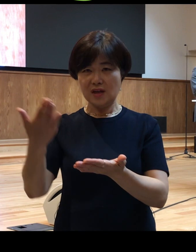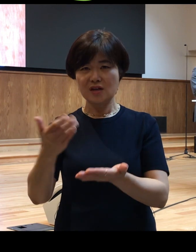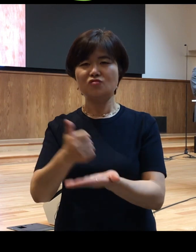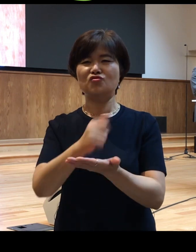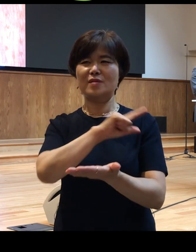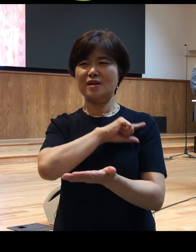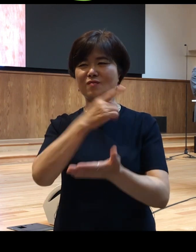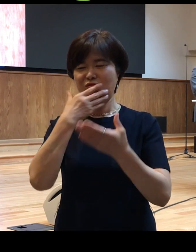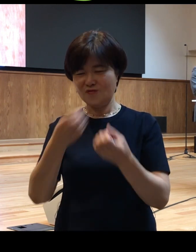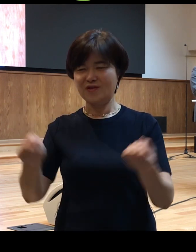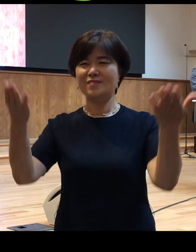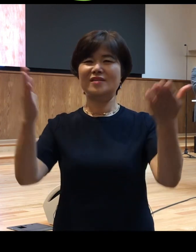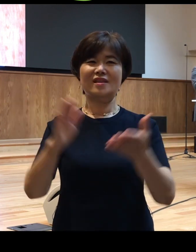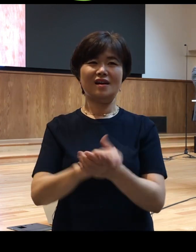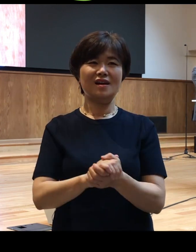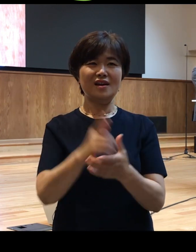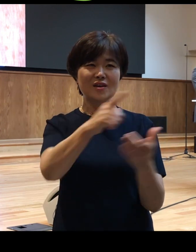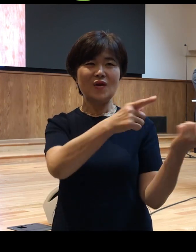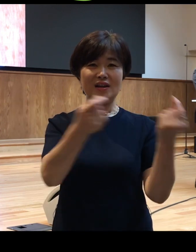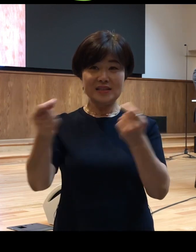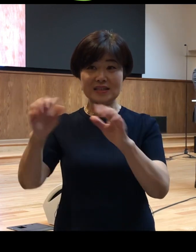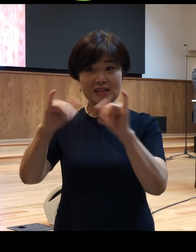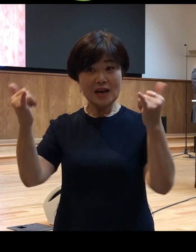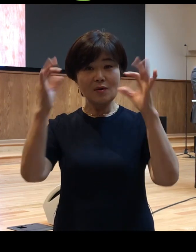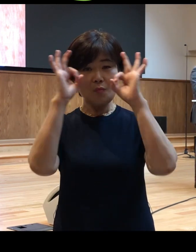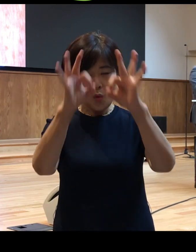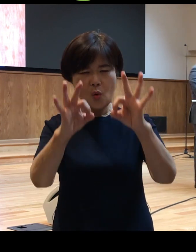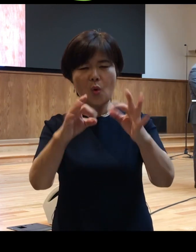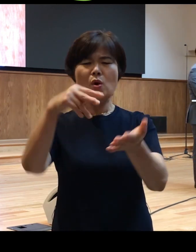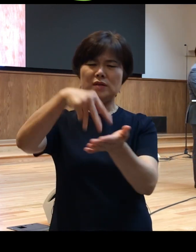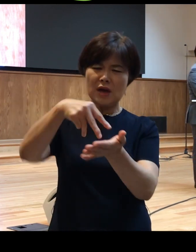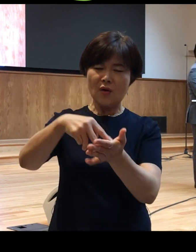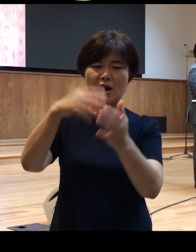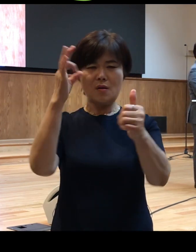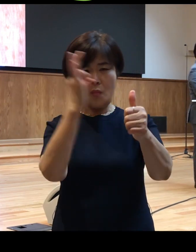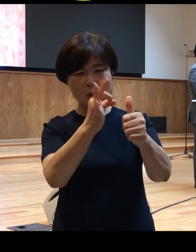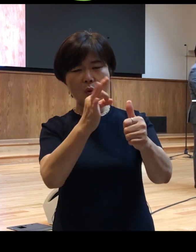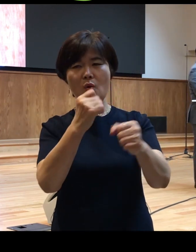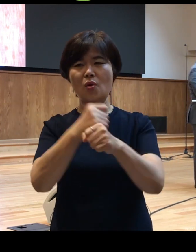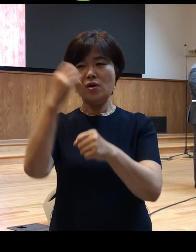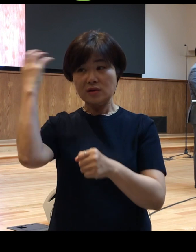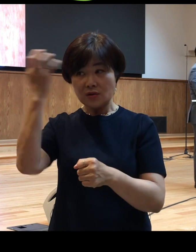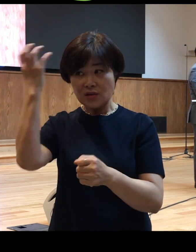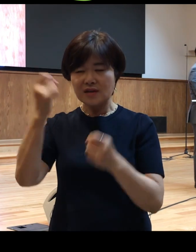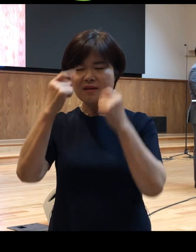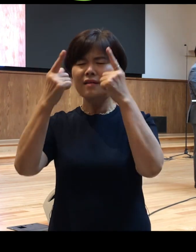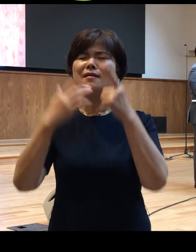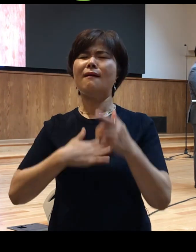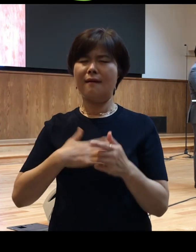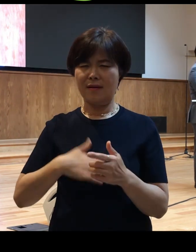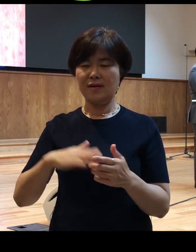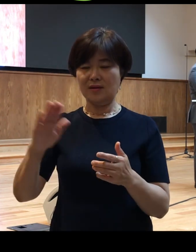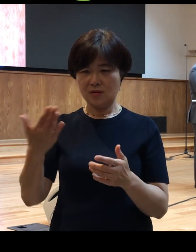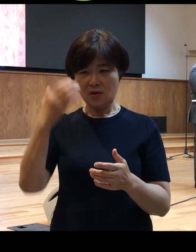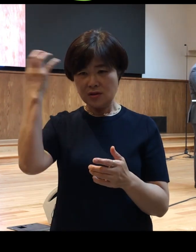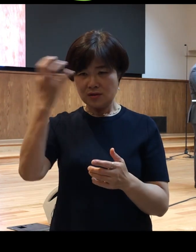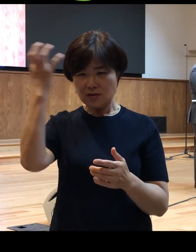그럼 그렇게 사람을 바라보고 상황을 바라보면 성령께서 깨닫게 하시고 성령께서 우리 삶을 통하여